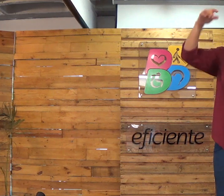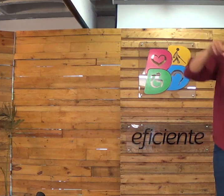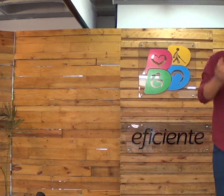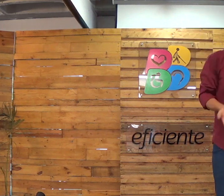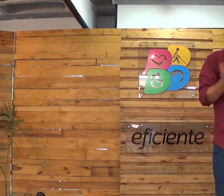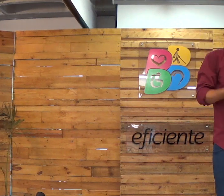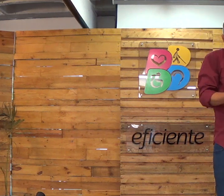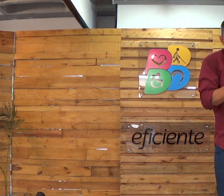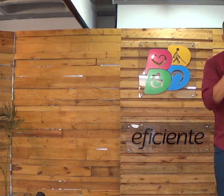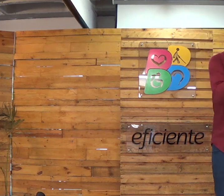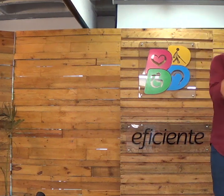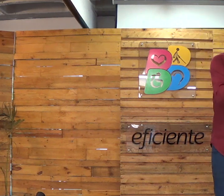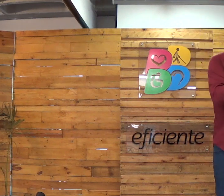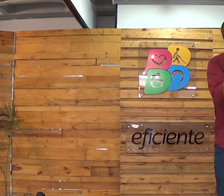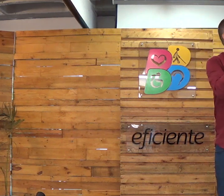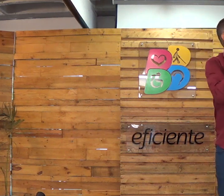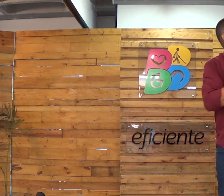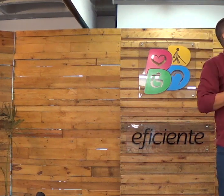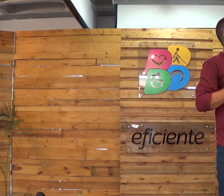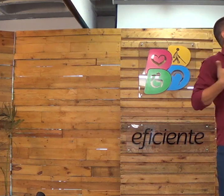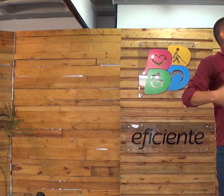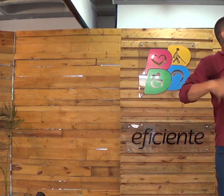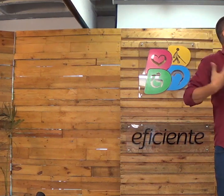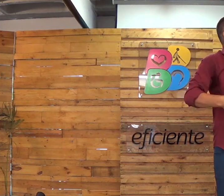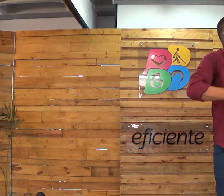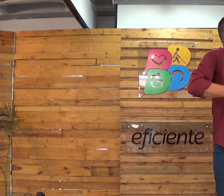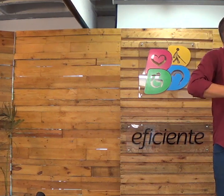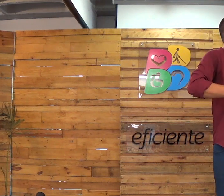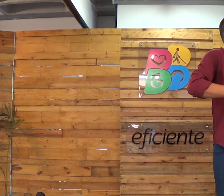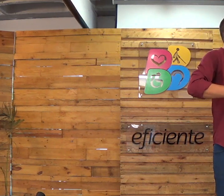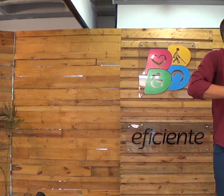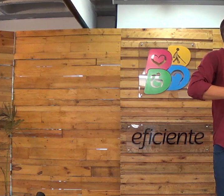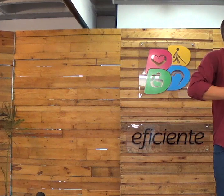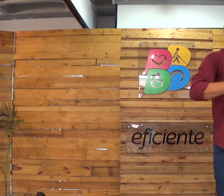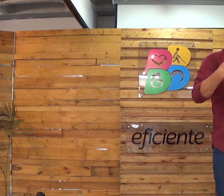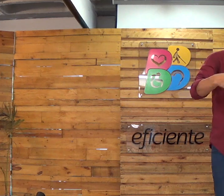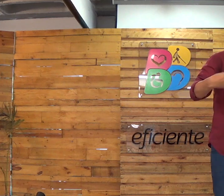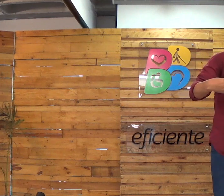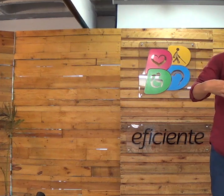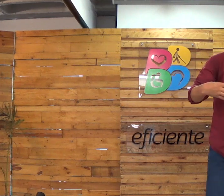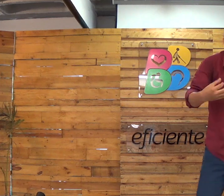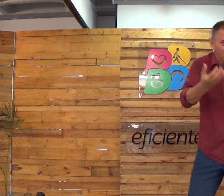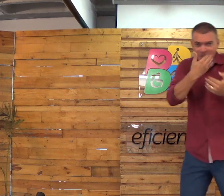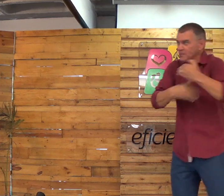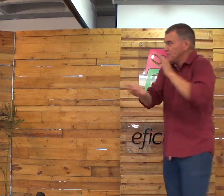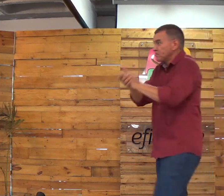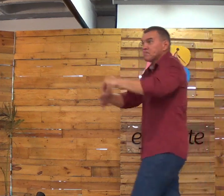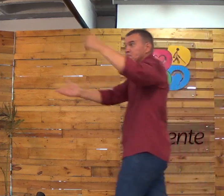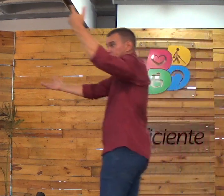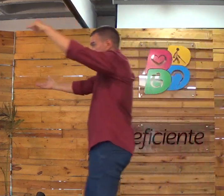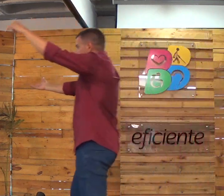espírito. Encher. Você pode se encher. Né? Tá certo? Tá certo.